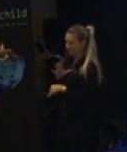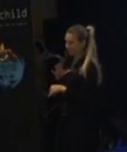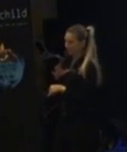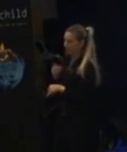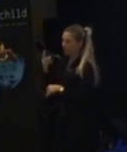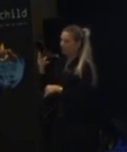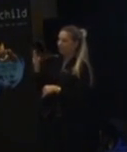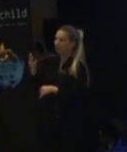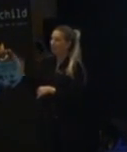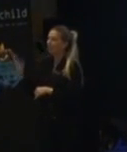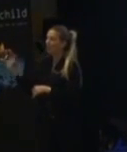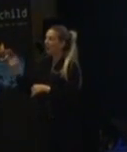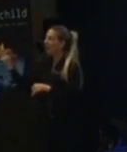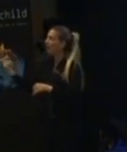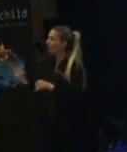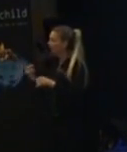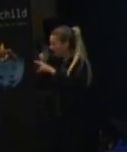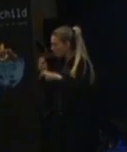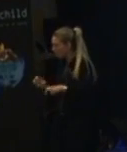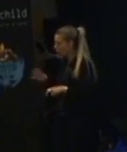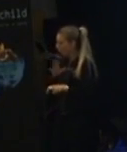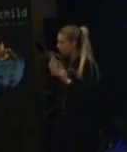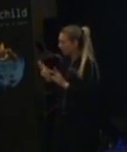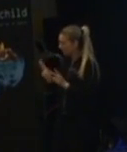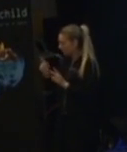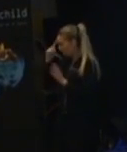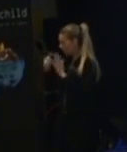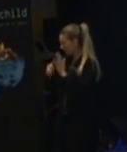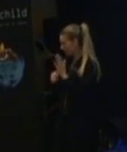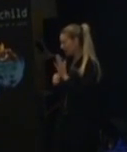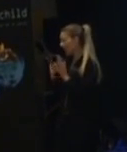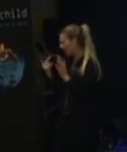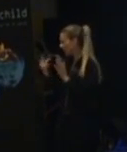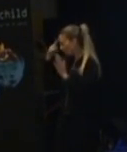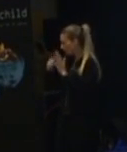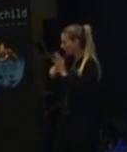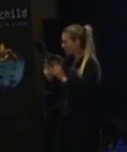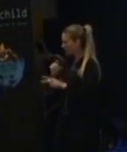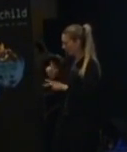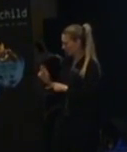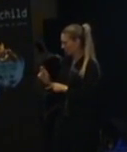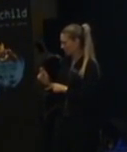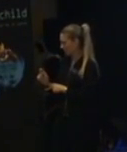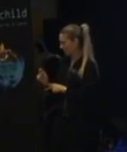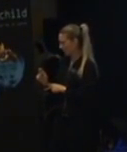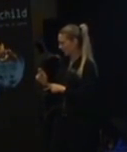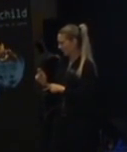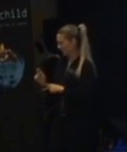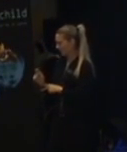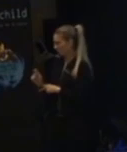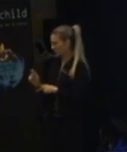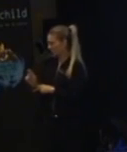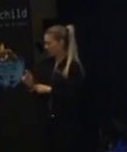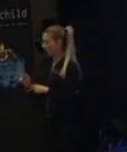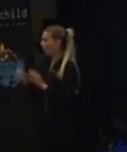andra forskare som har andra åsikter i det här ämnet? Läs på en Big Bang för ni se. Det är en, en teori som